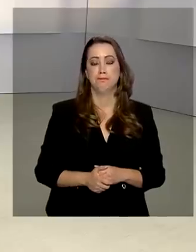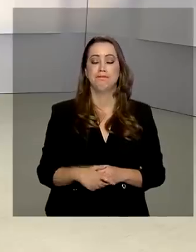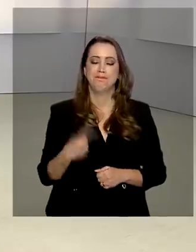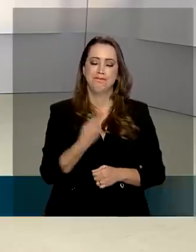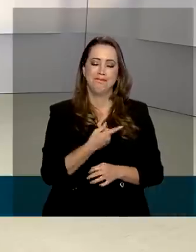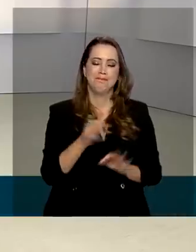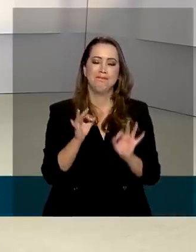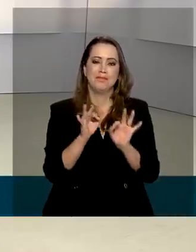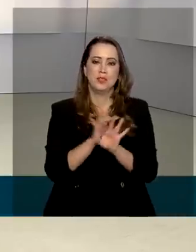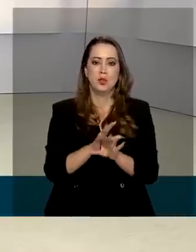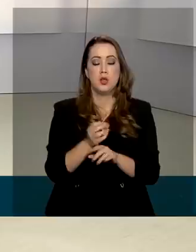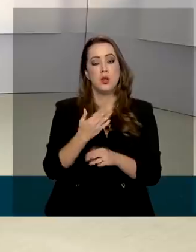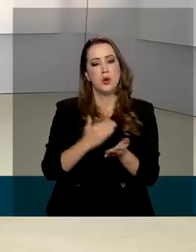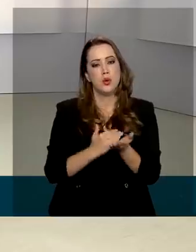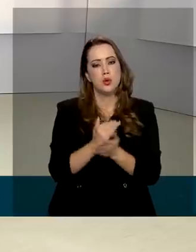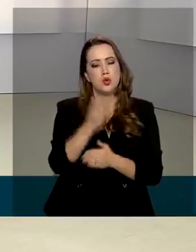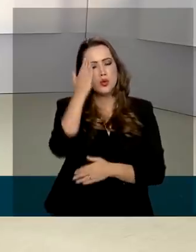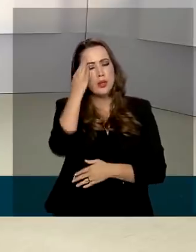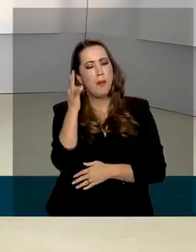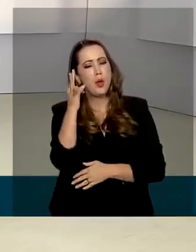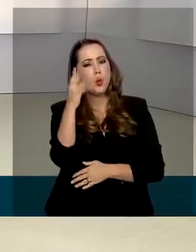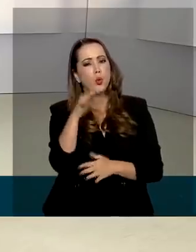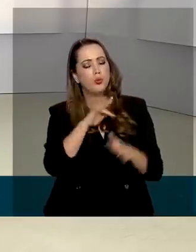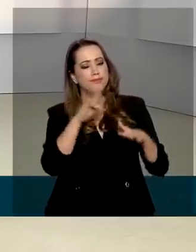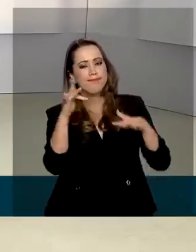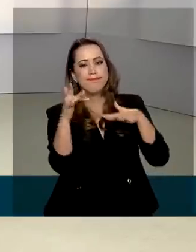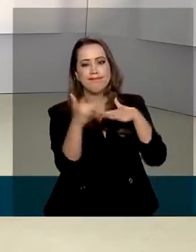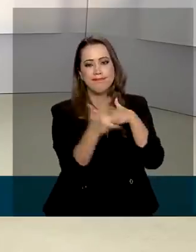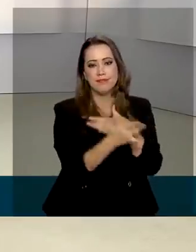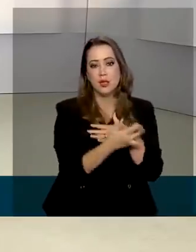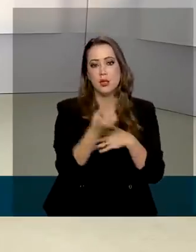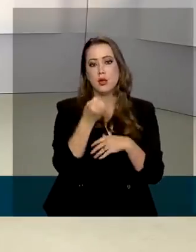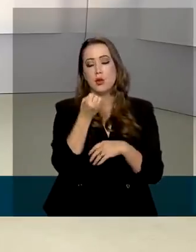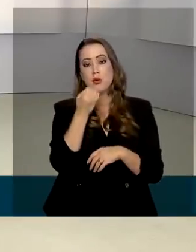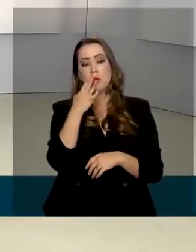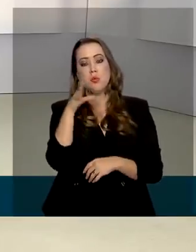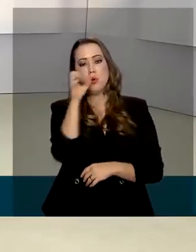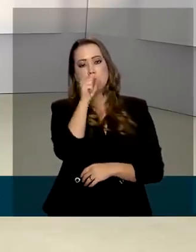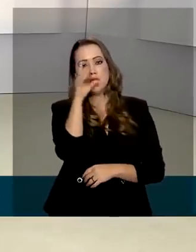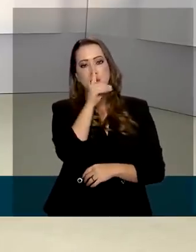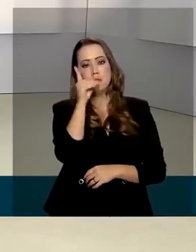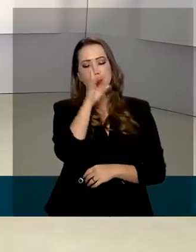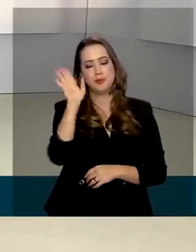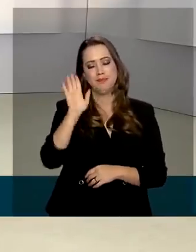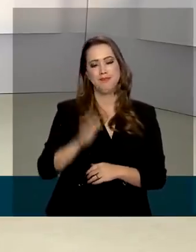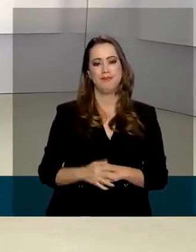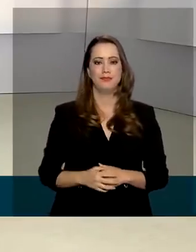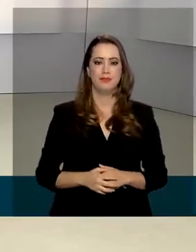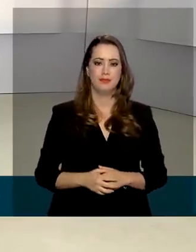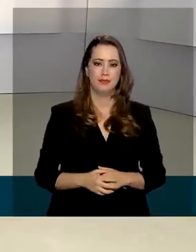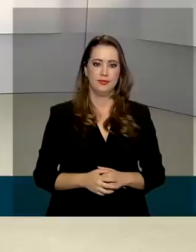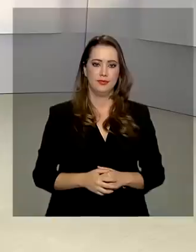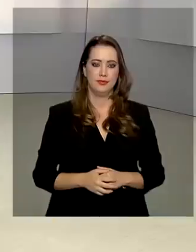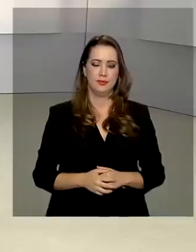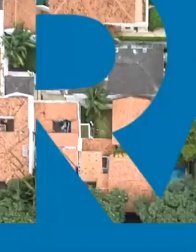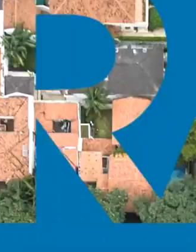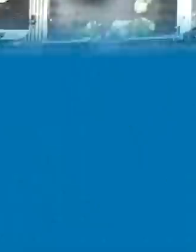A gente fica por aqui. Continue bem informado pelas nossas redes sociais. Um bom fim de semana e até segunda-feira.